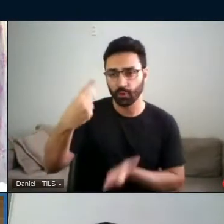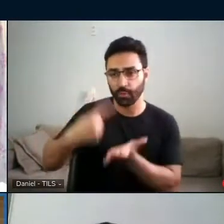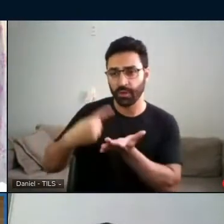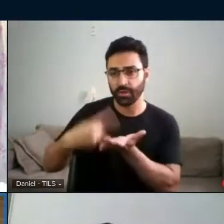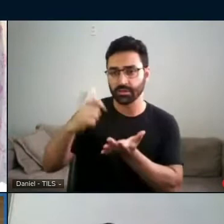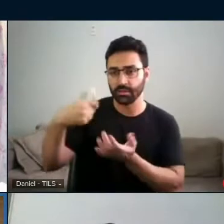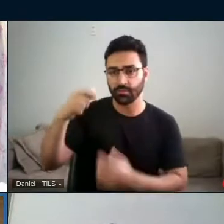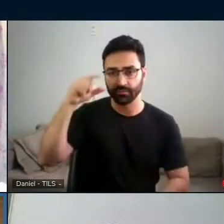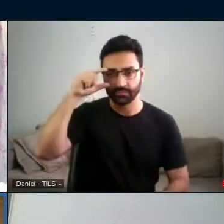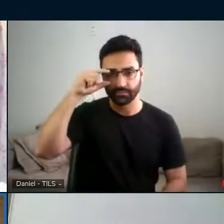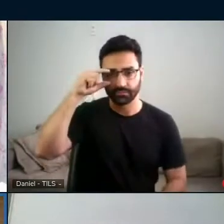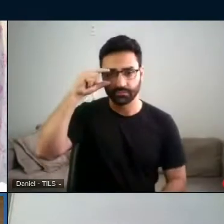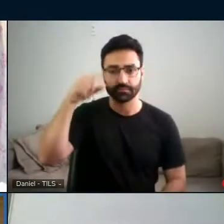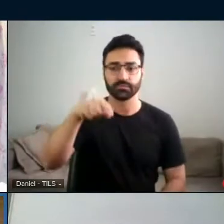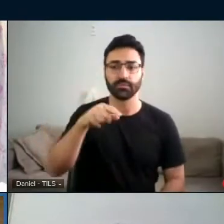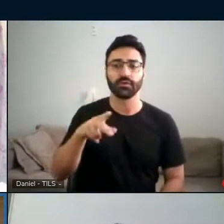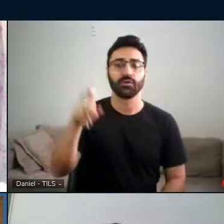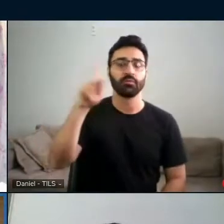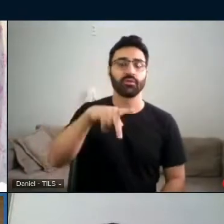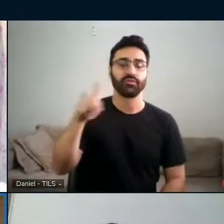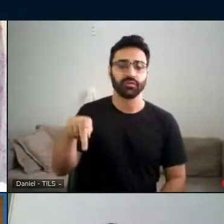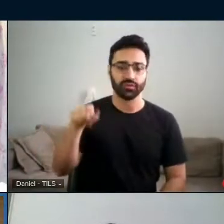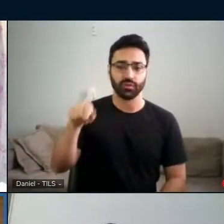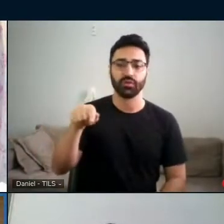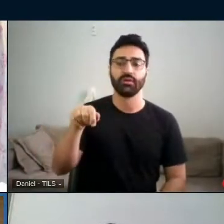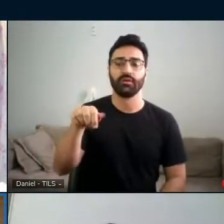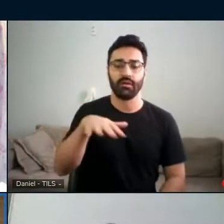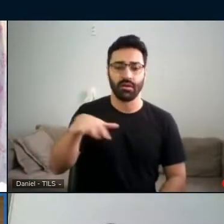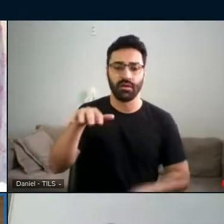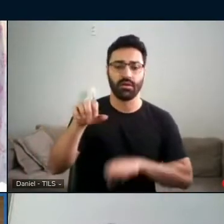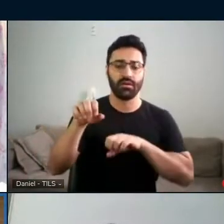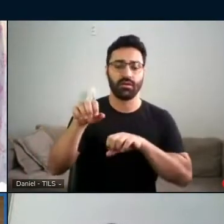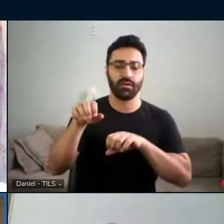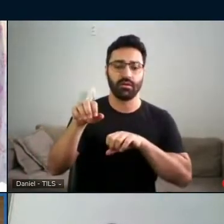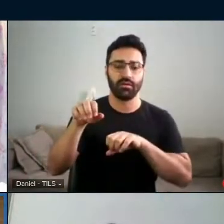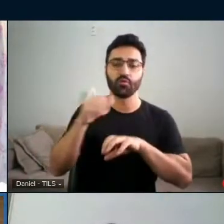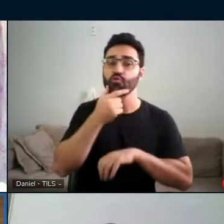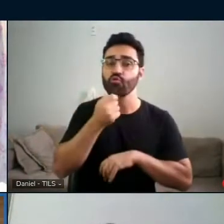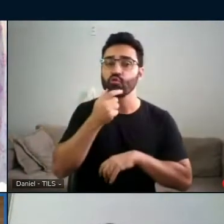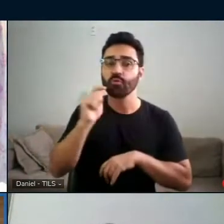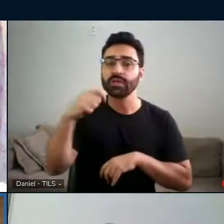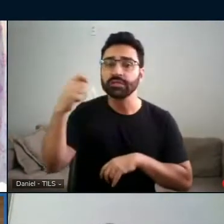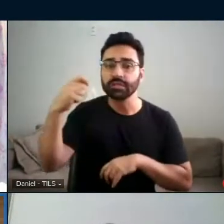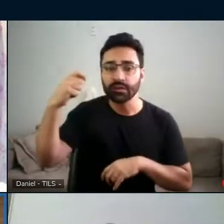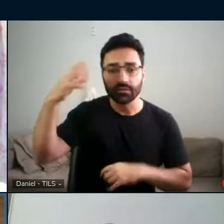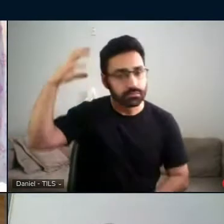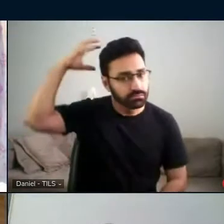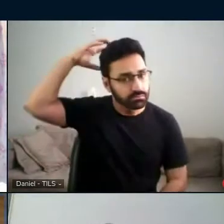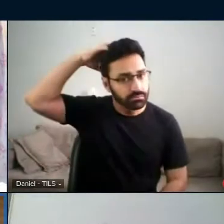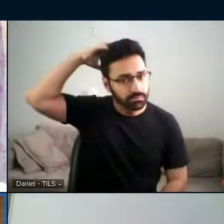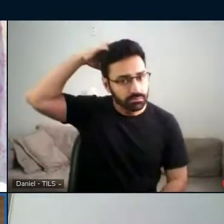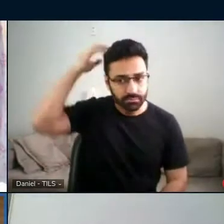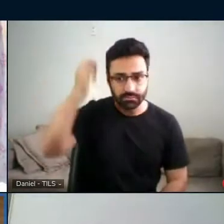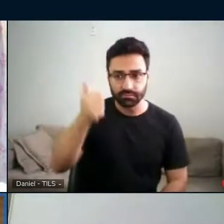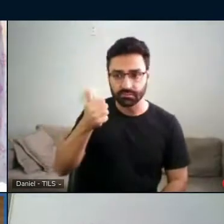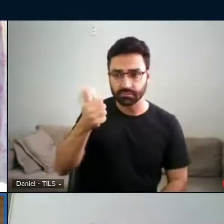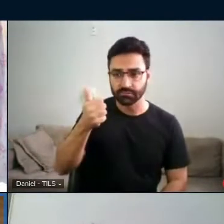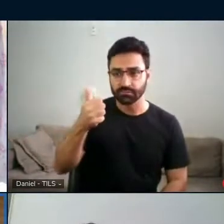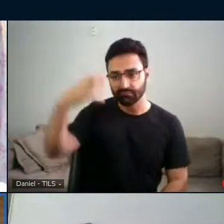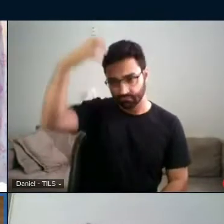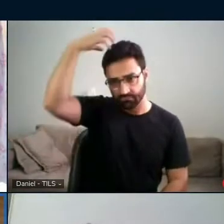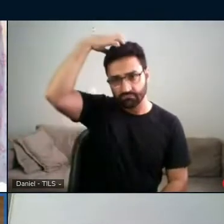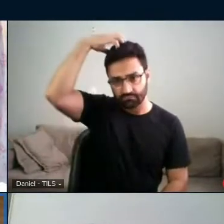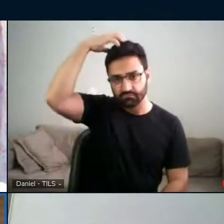Professora na área de educação especial. Uma pessoa muito querida, uma grande